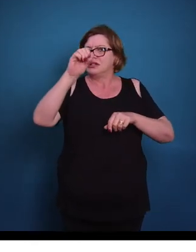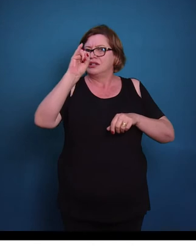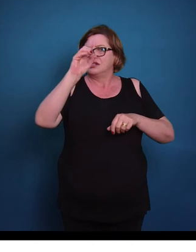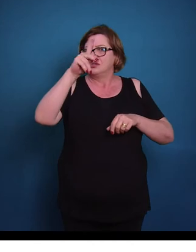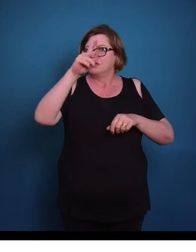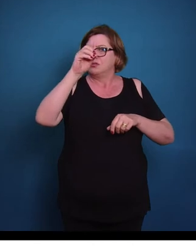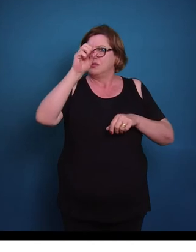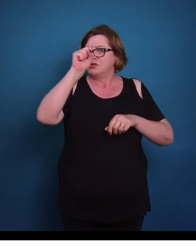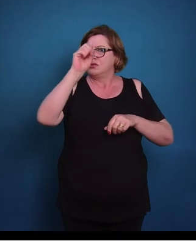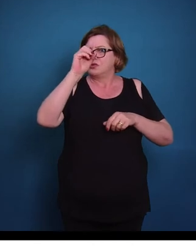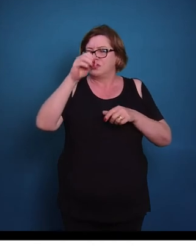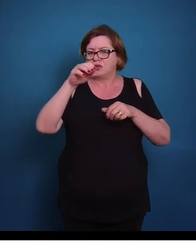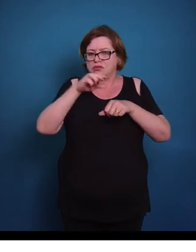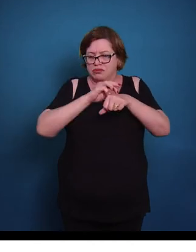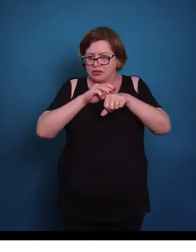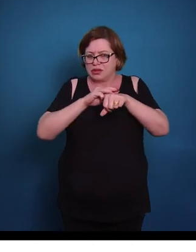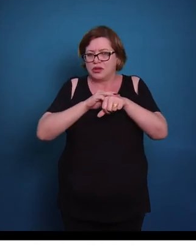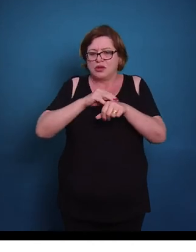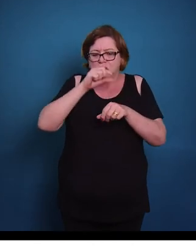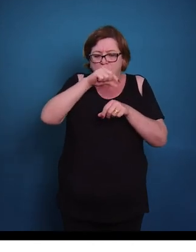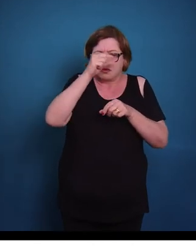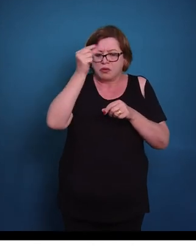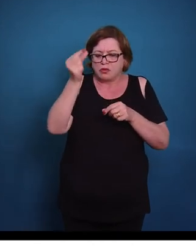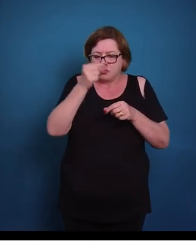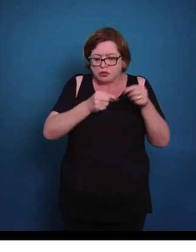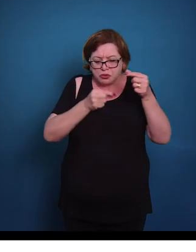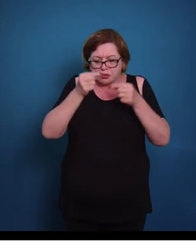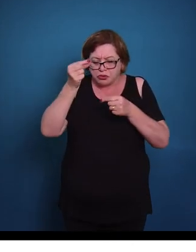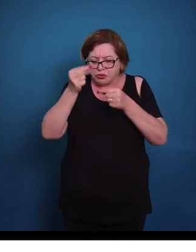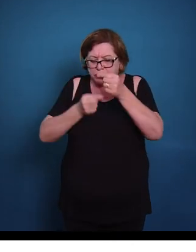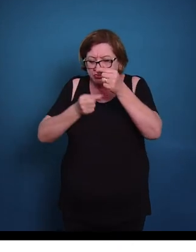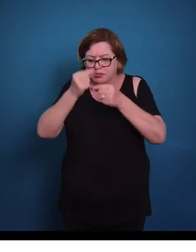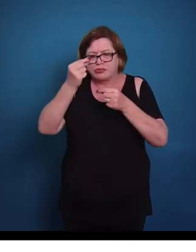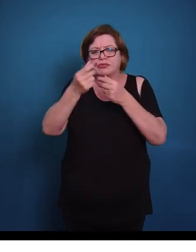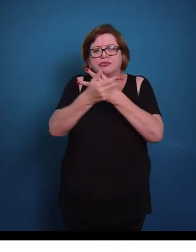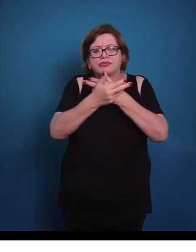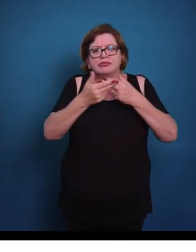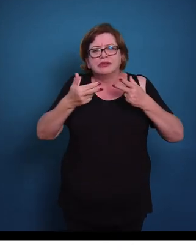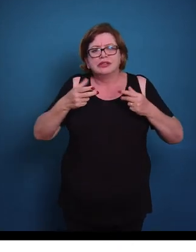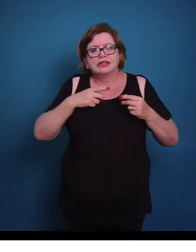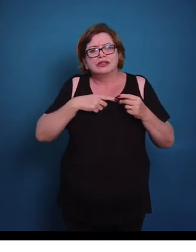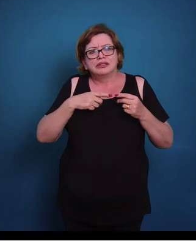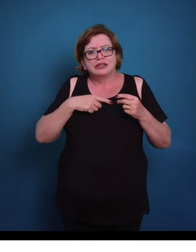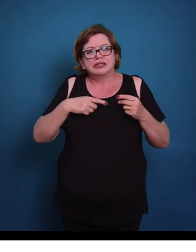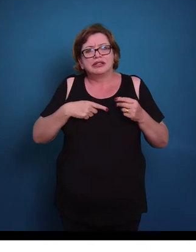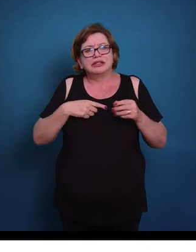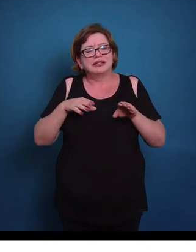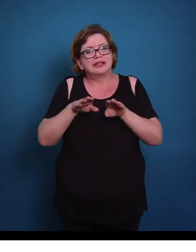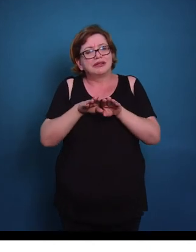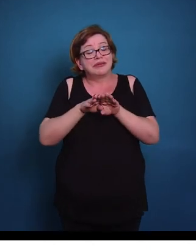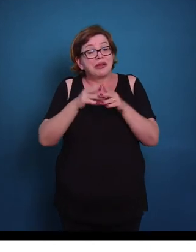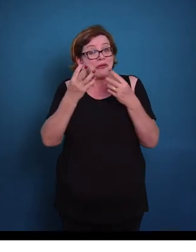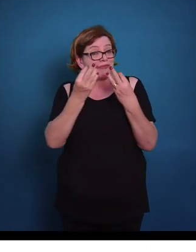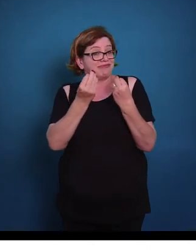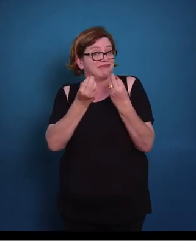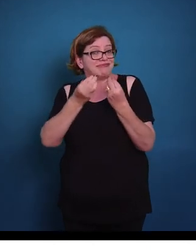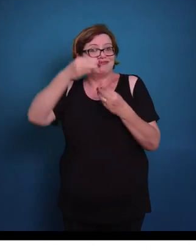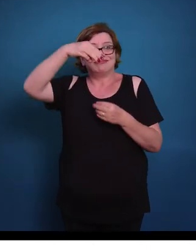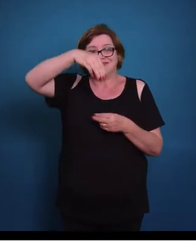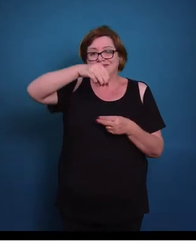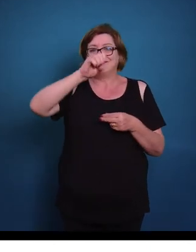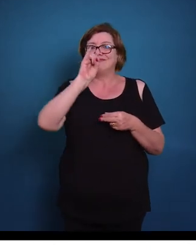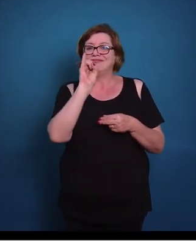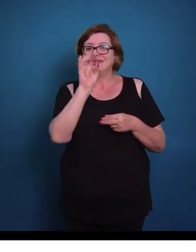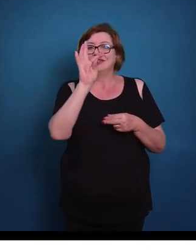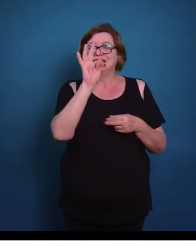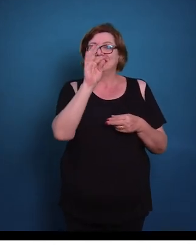várias gotículas de gordura no citoplasma, espalhadas ao longo do citoplasma. E além disso, um número muito grande de mitocôndrias. E